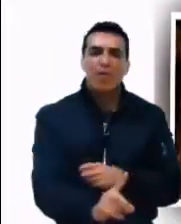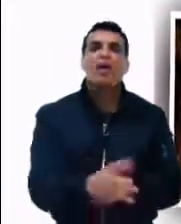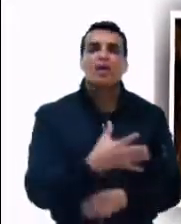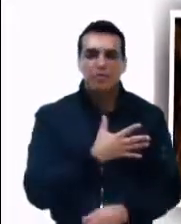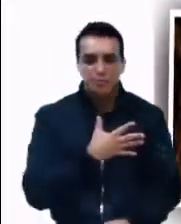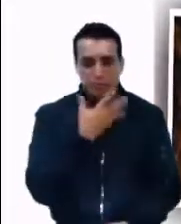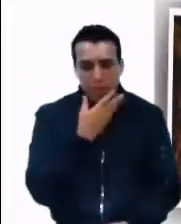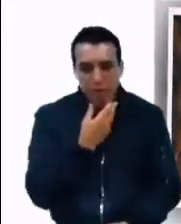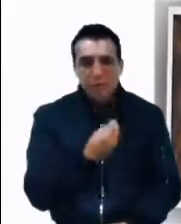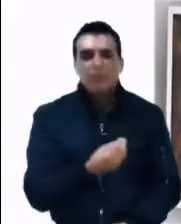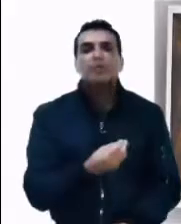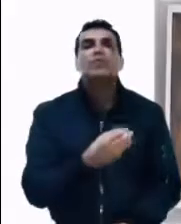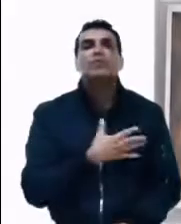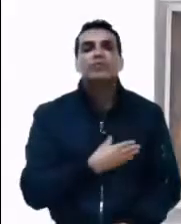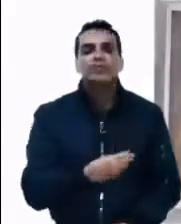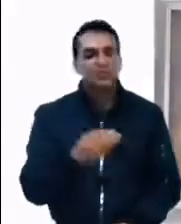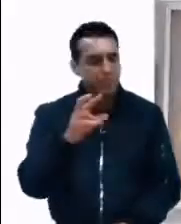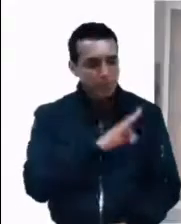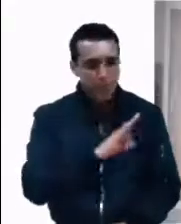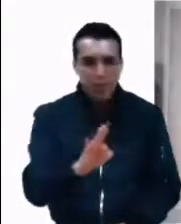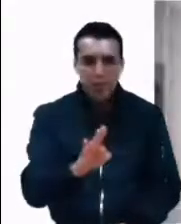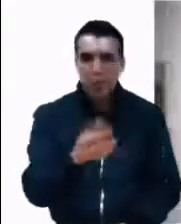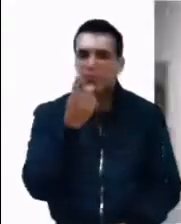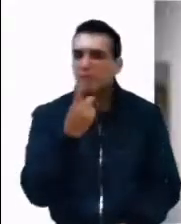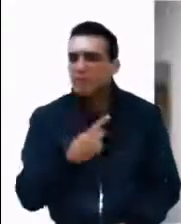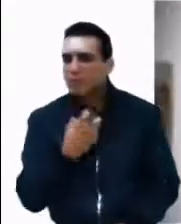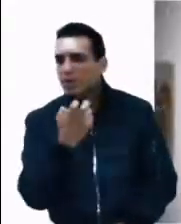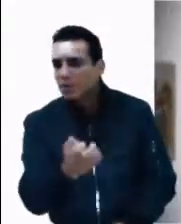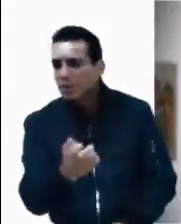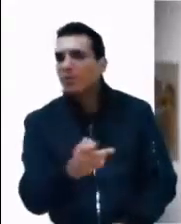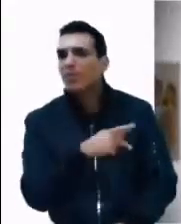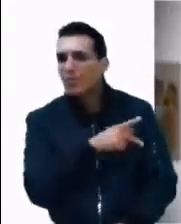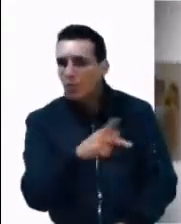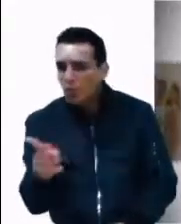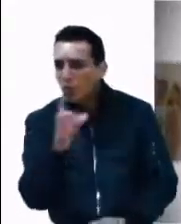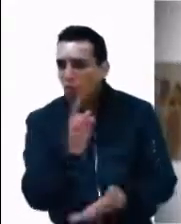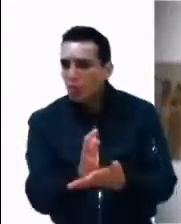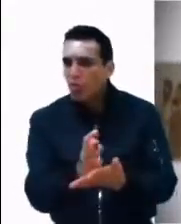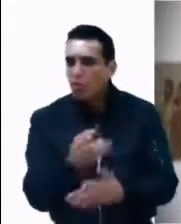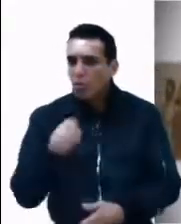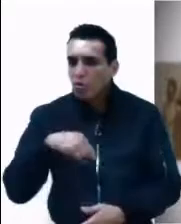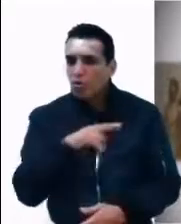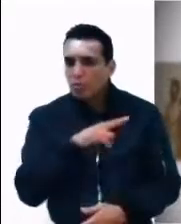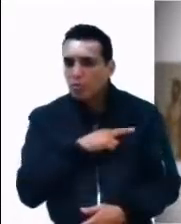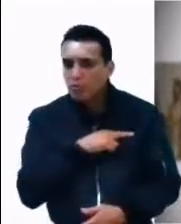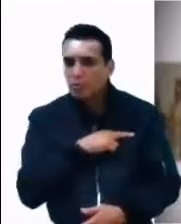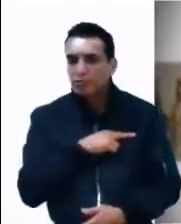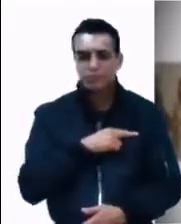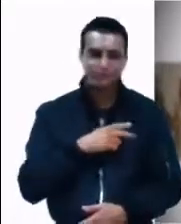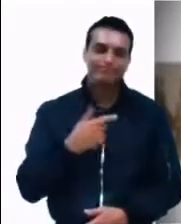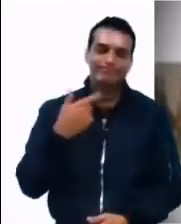Pedro le preguntó a Jesús, ¿Dices esta parábola solo por nosotros o por todos? El Señor le